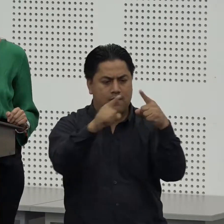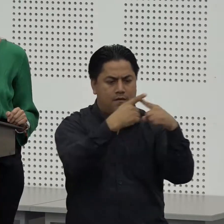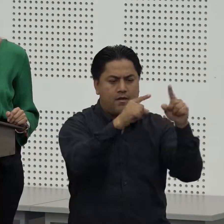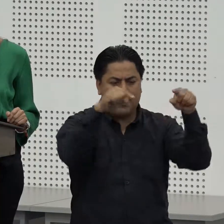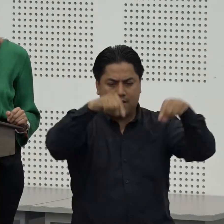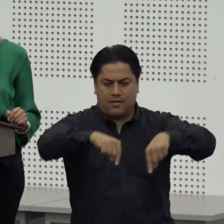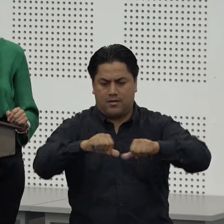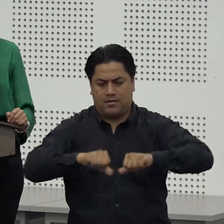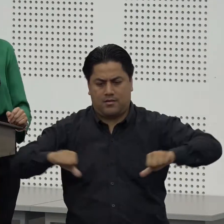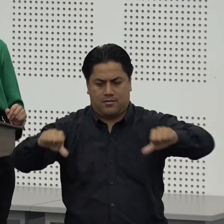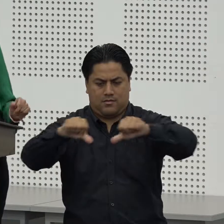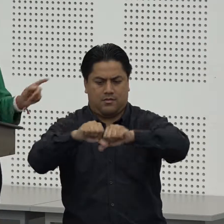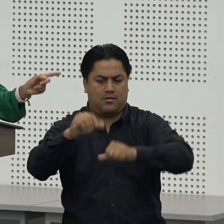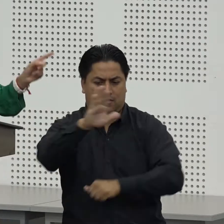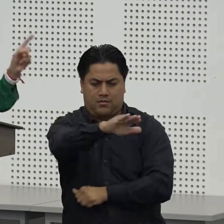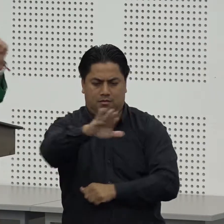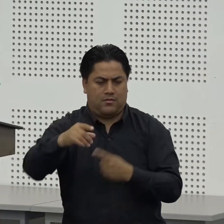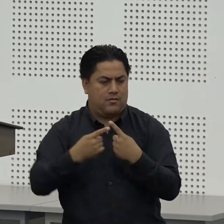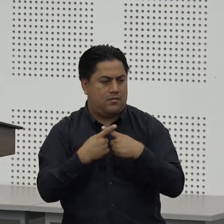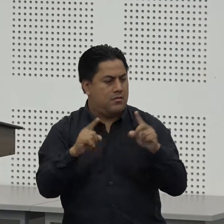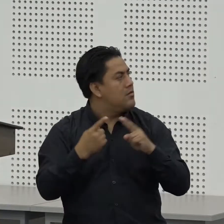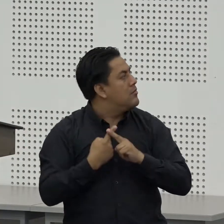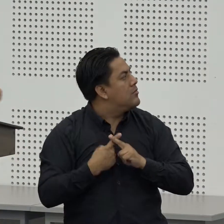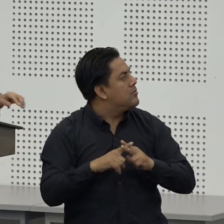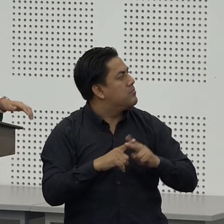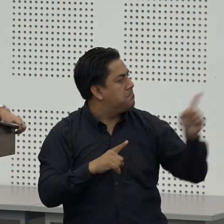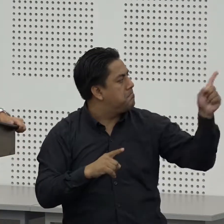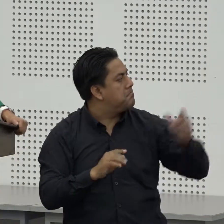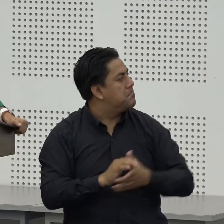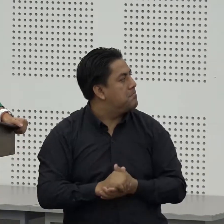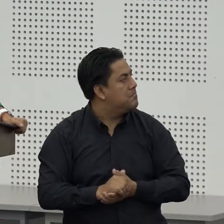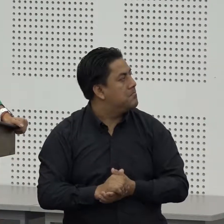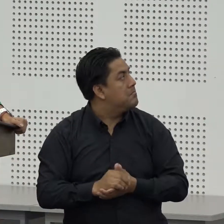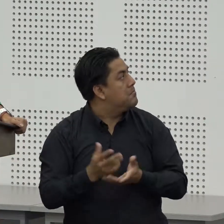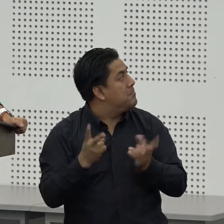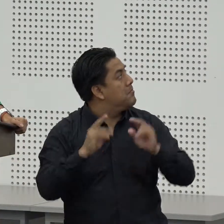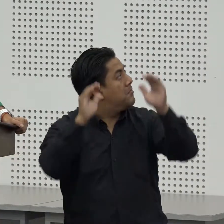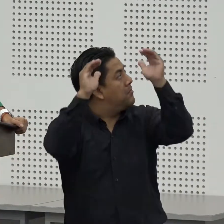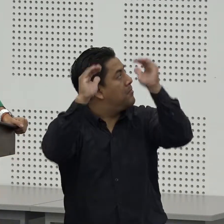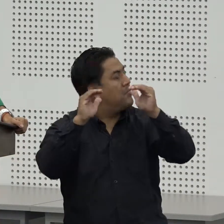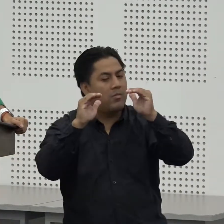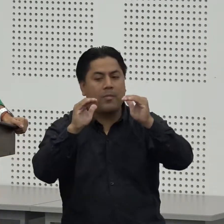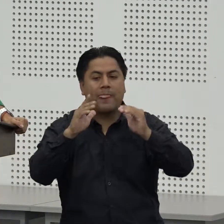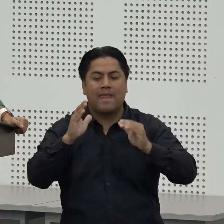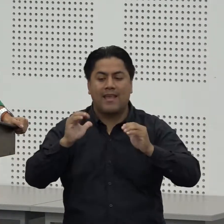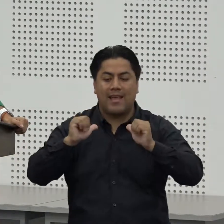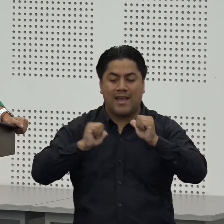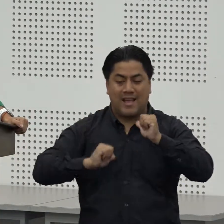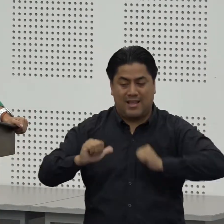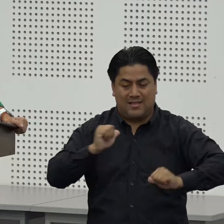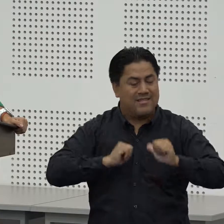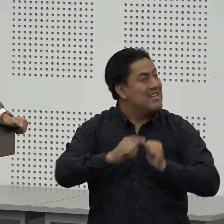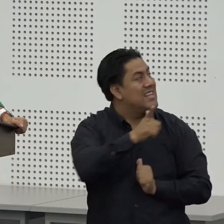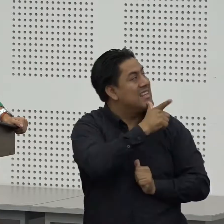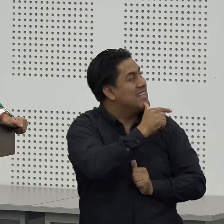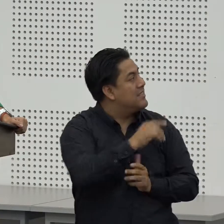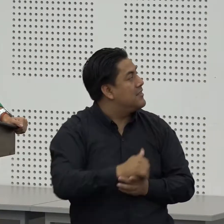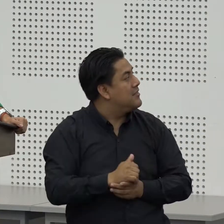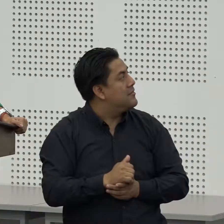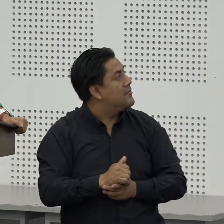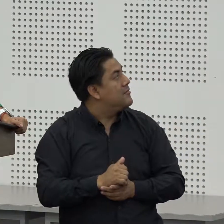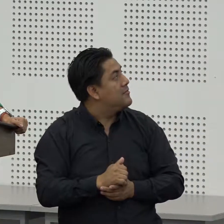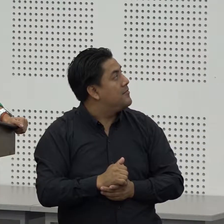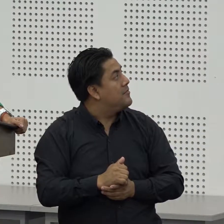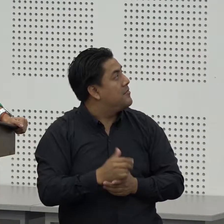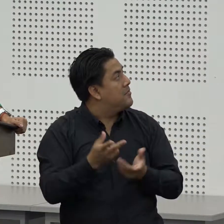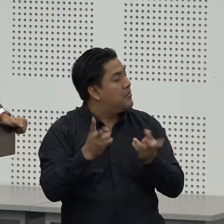estudiantes ¿sí? partimos de este principio tenemos también los actores los actores que son parte del modelo bicultural